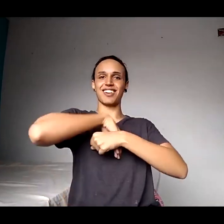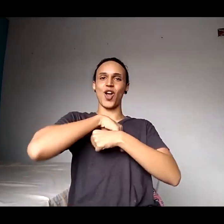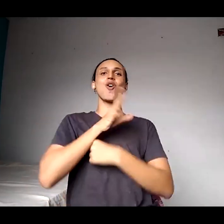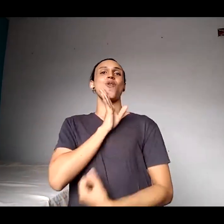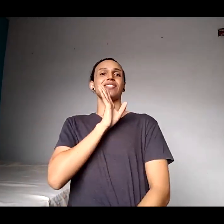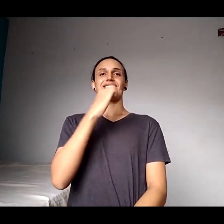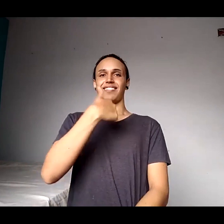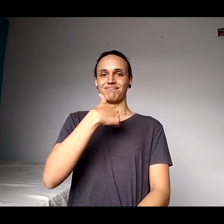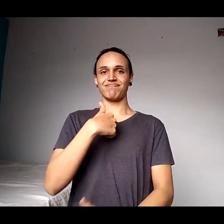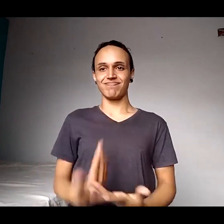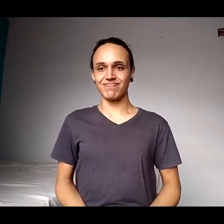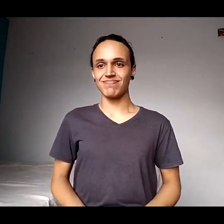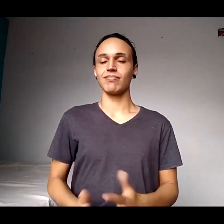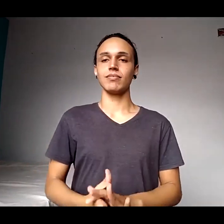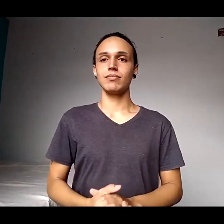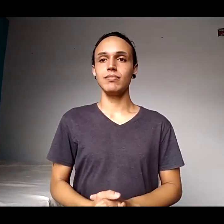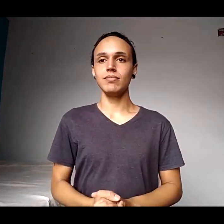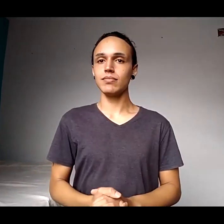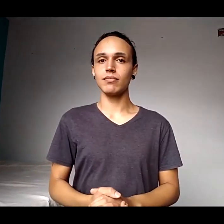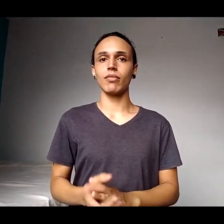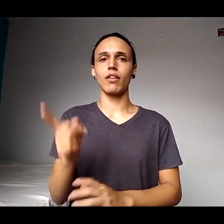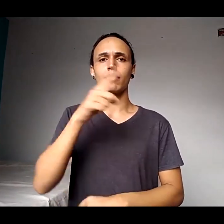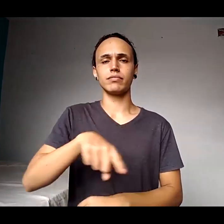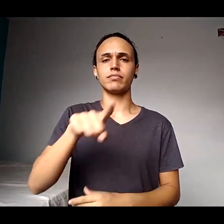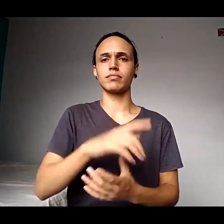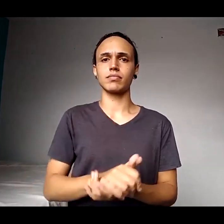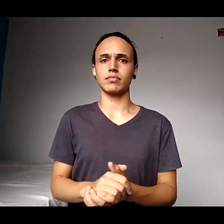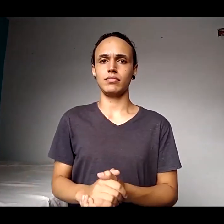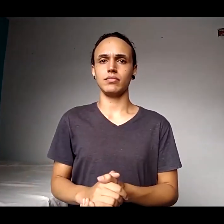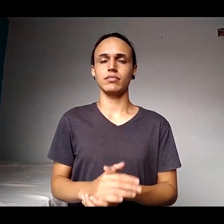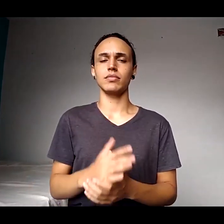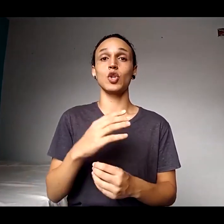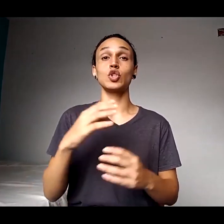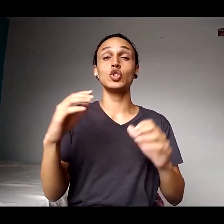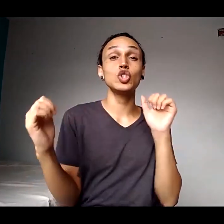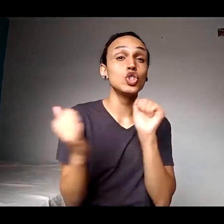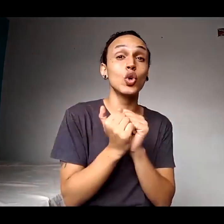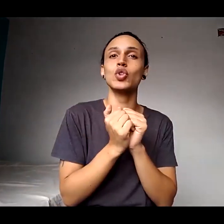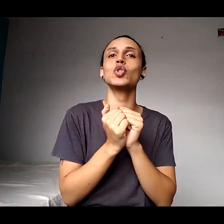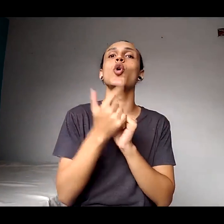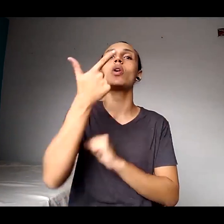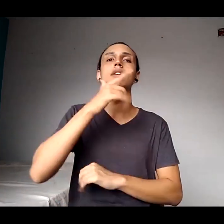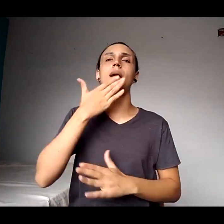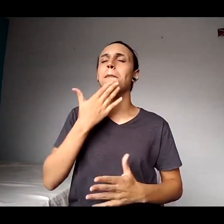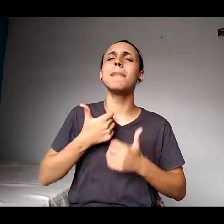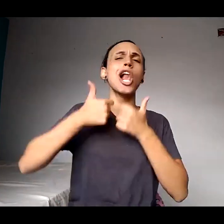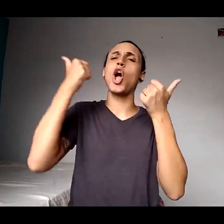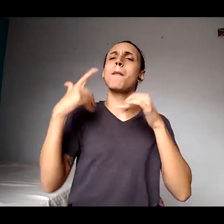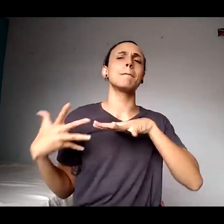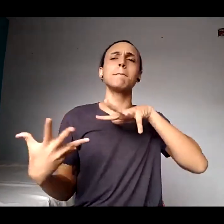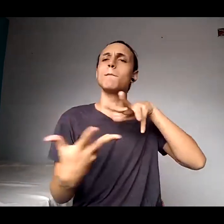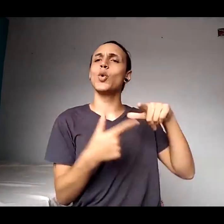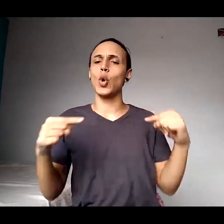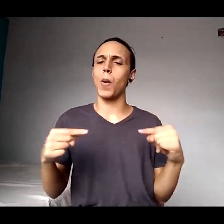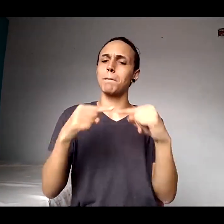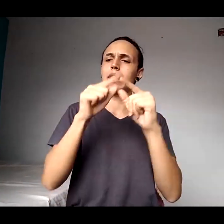permitam no mundo de vocês para construir um cenário melhor para as pessoas com deficiência. É um prazer estar aqui com